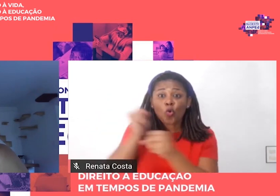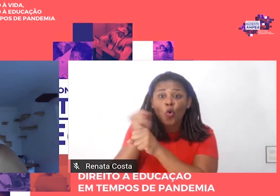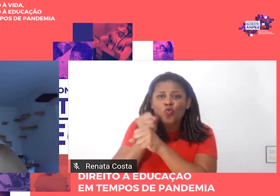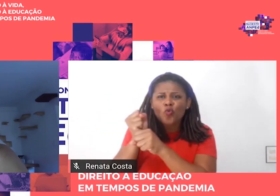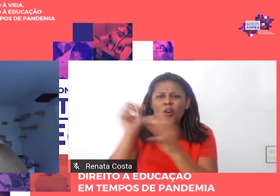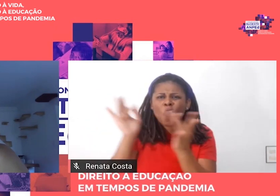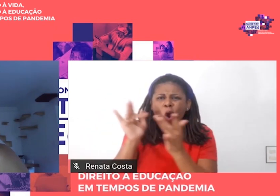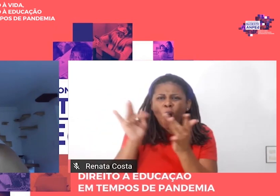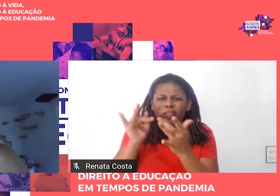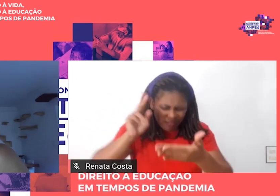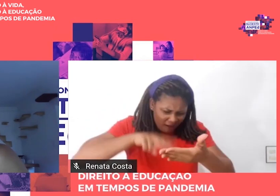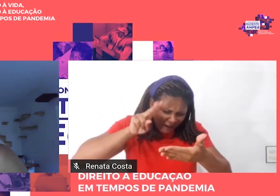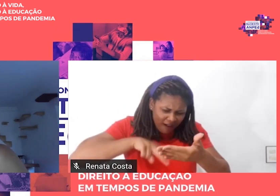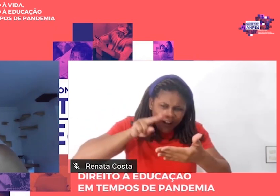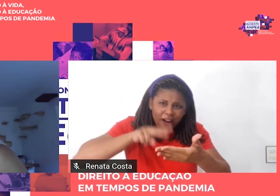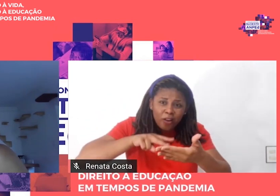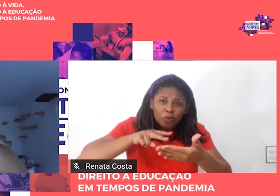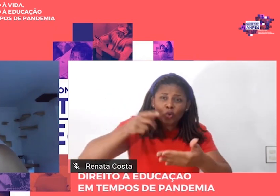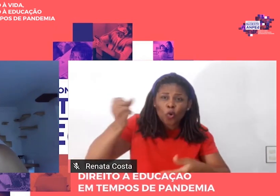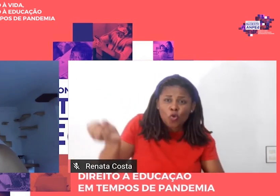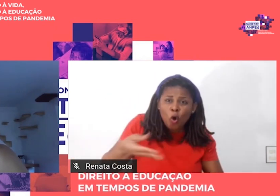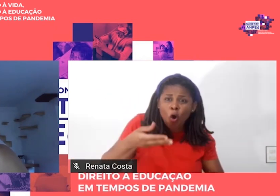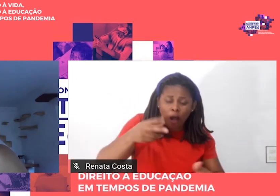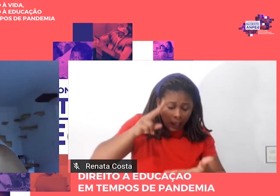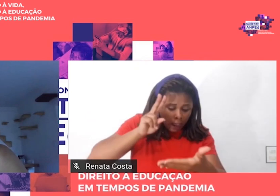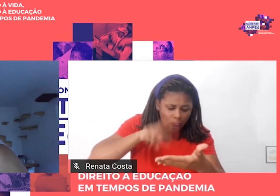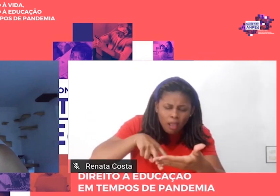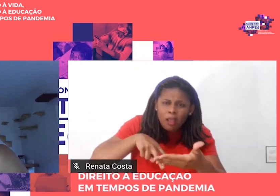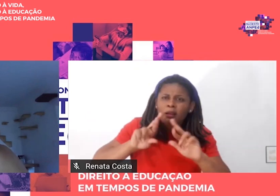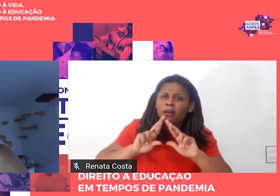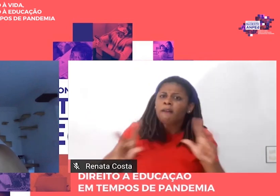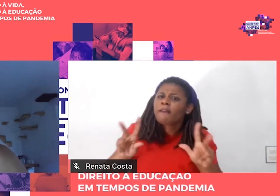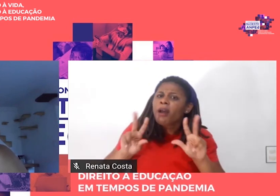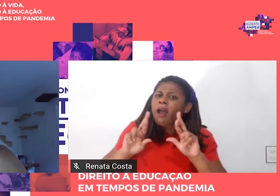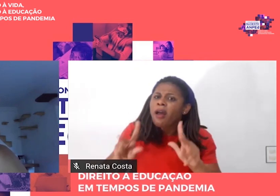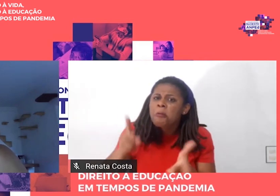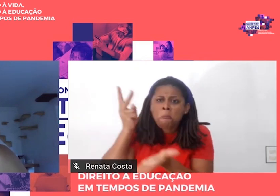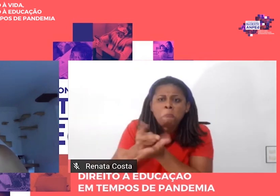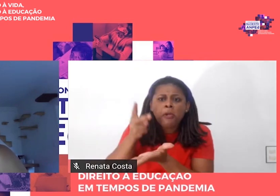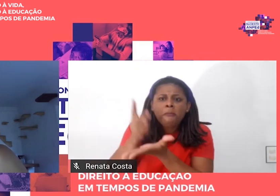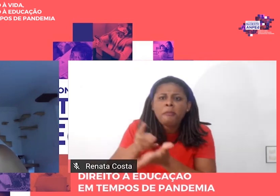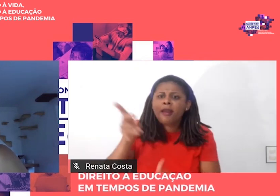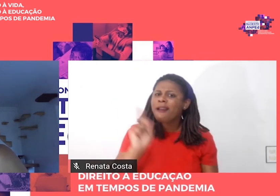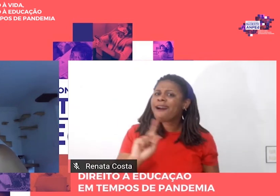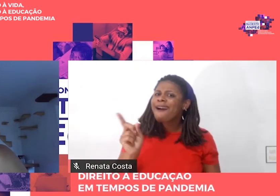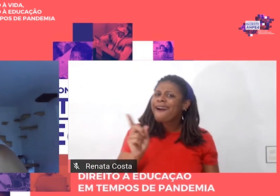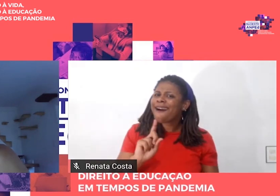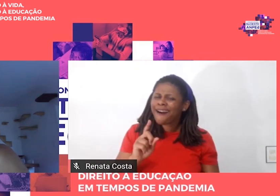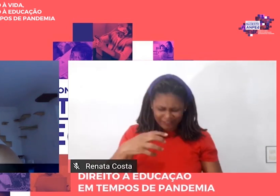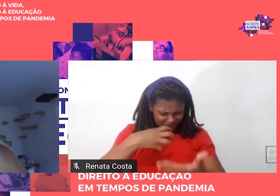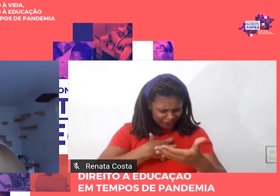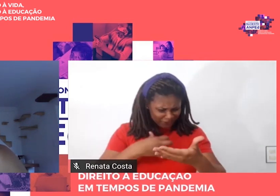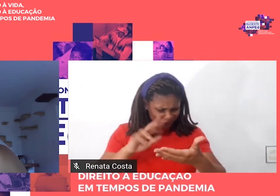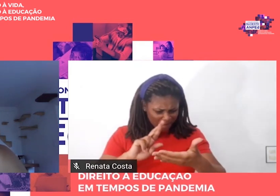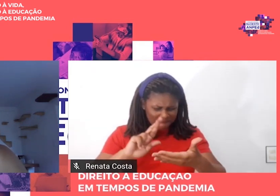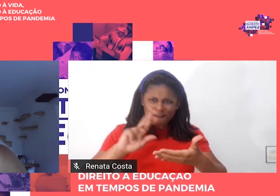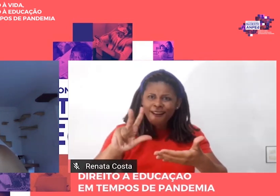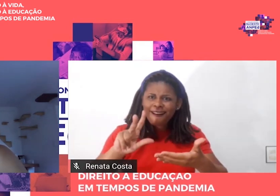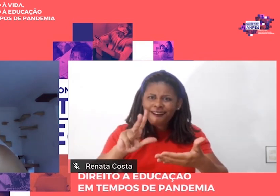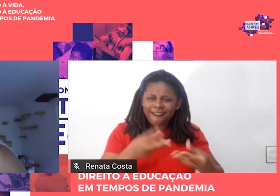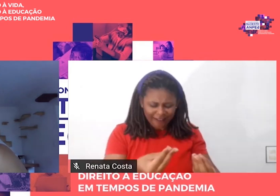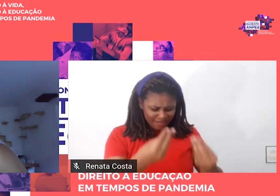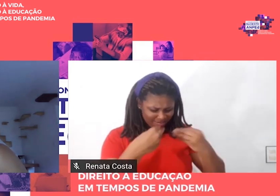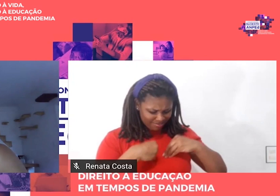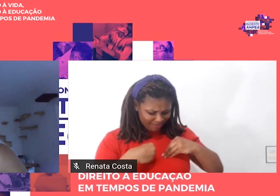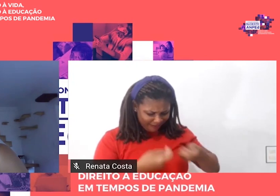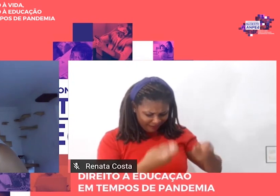cada leitura não é meramente reler o mesmo texto, mas encontrar novos elementos de estudo e análise.